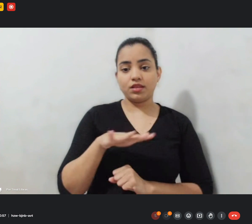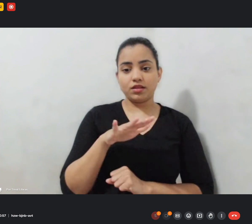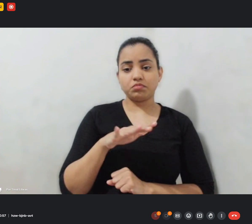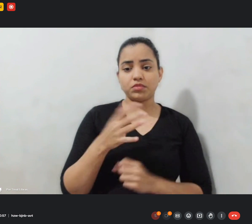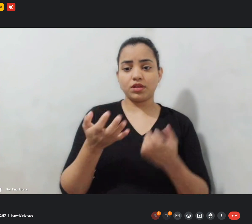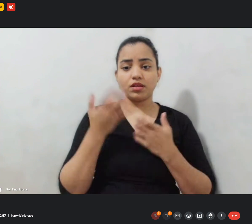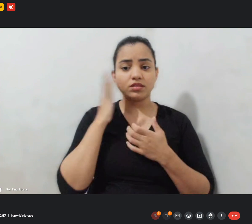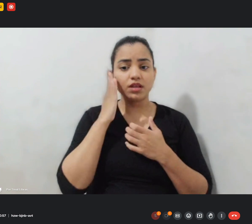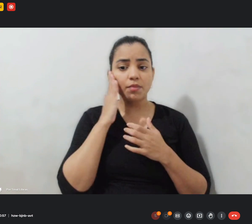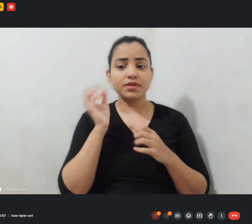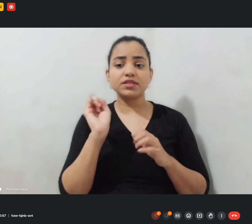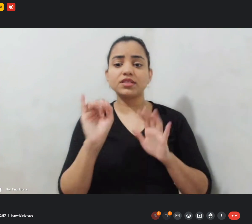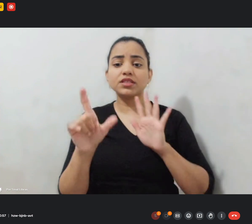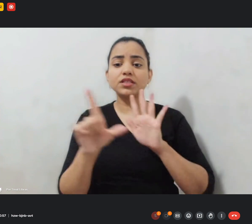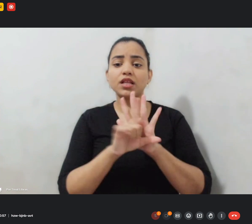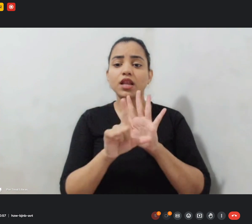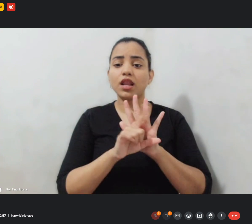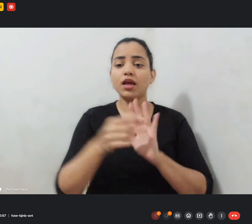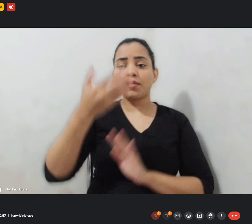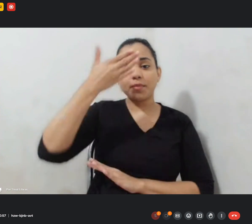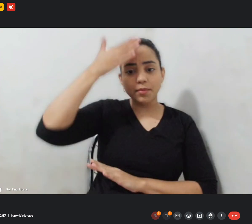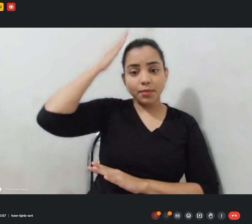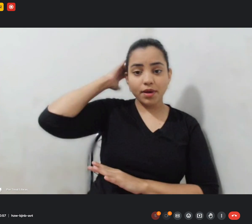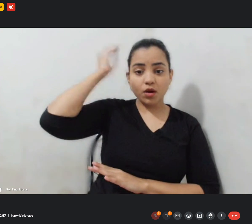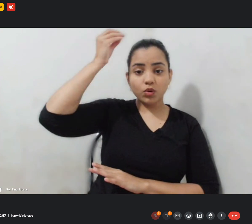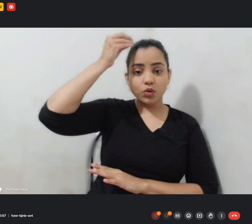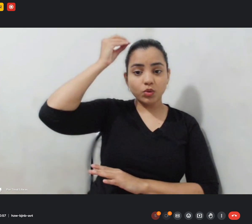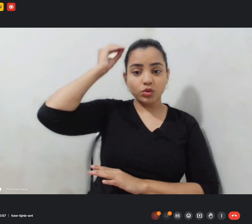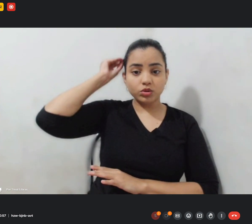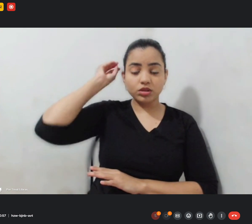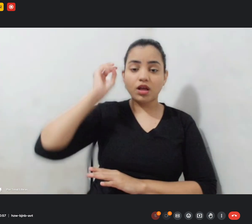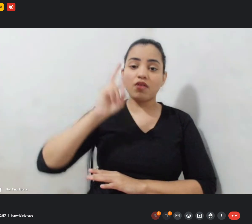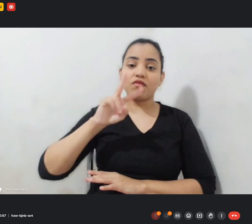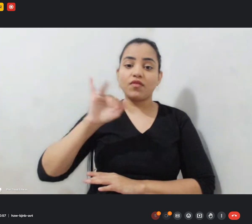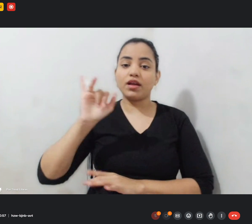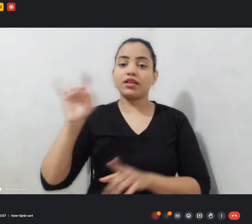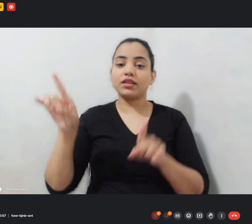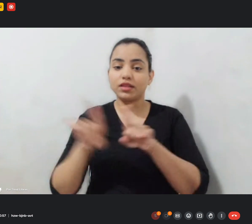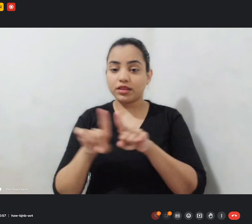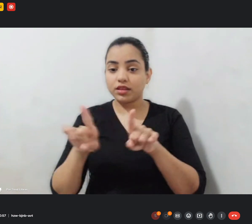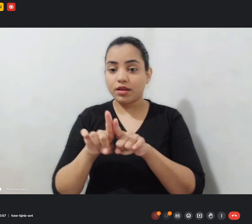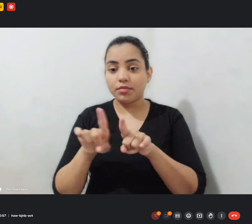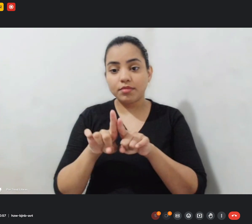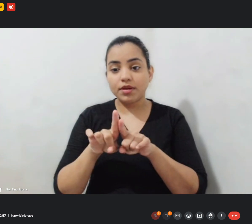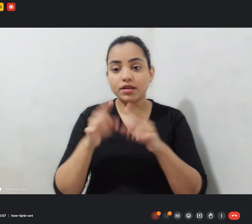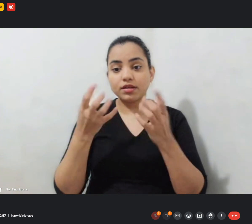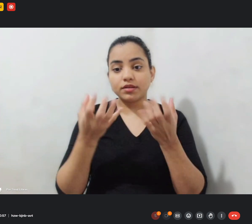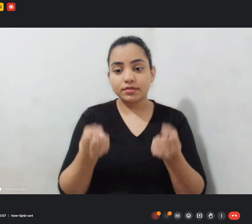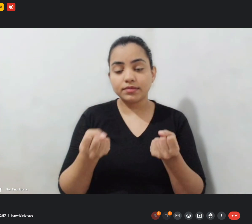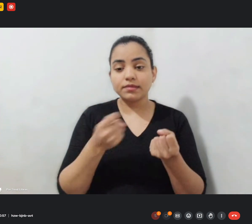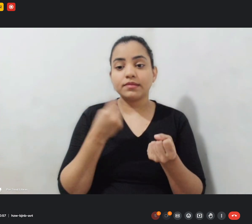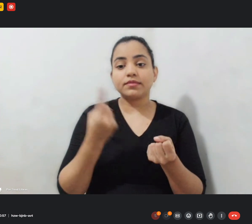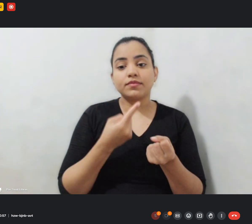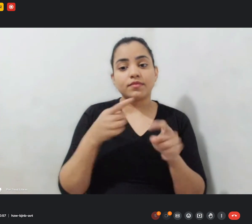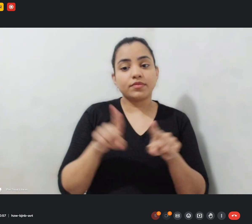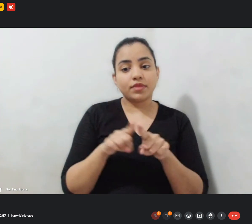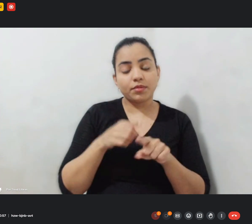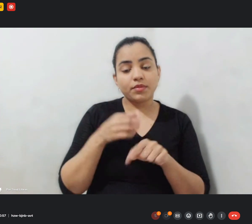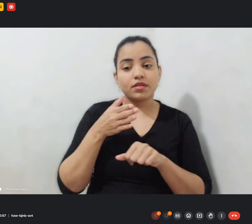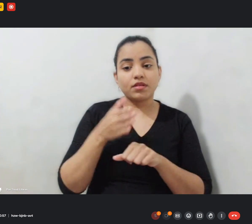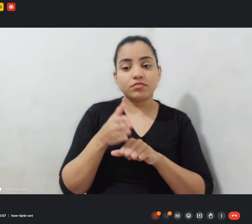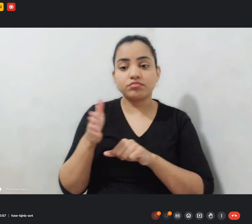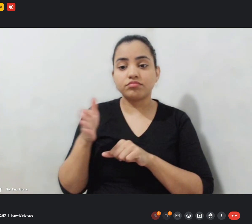Paulo Gustavo se ela vai possibilitar né de nós fazermos essa intervenção que é um projeto